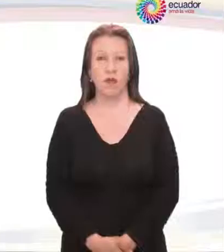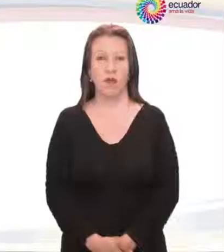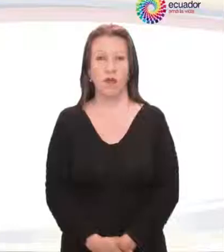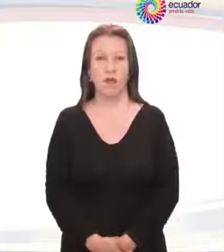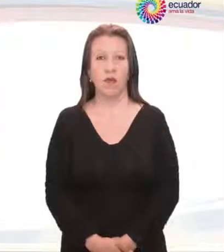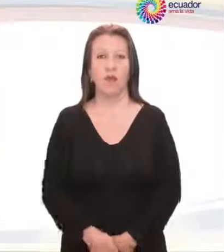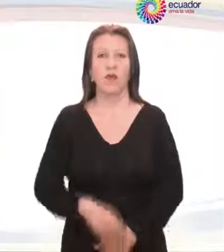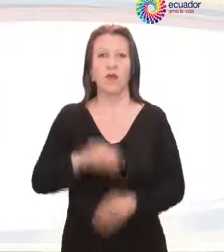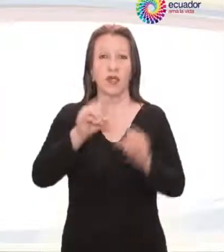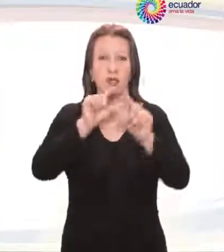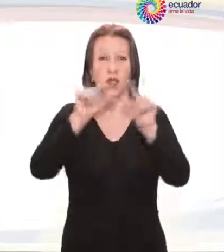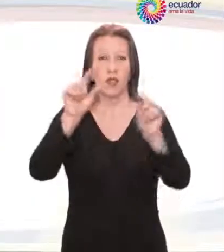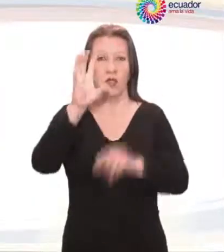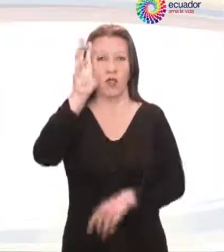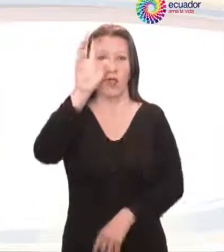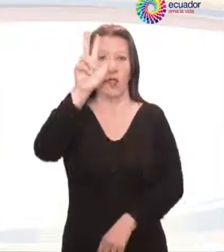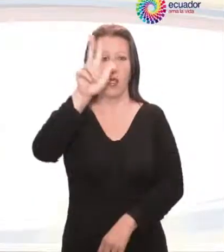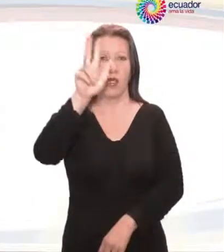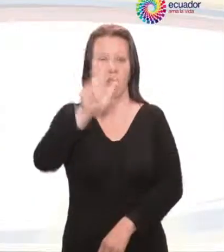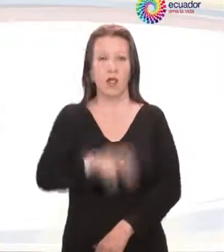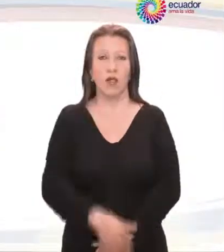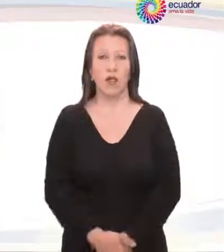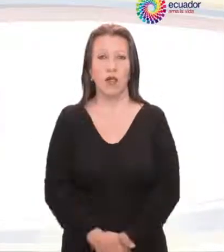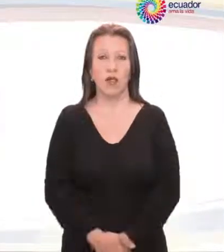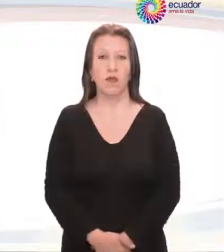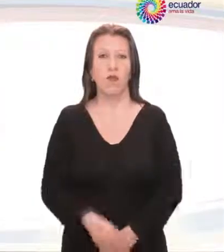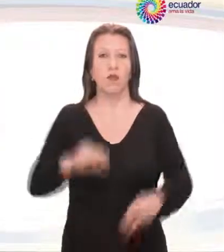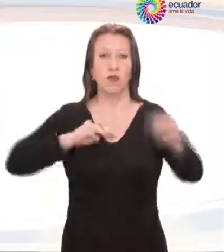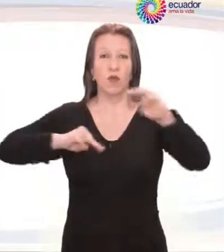Sección 3ª. Movilidad humana.